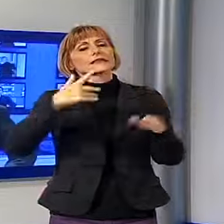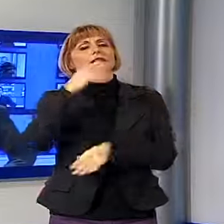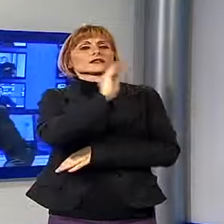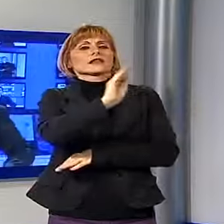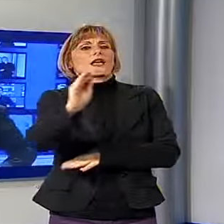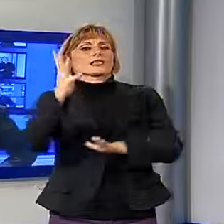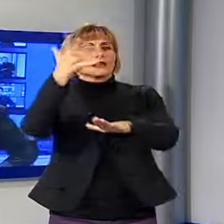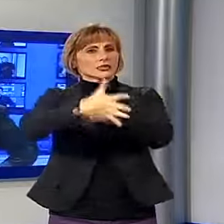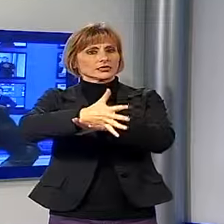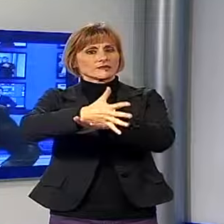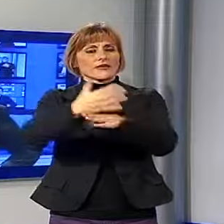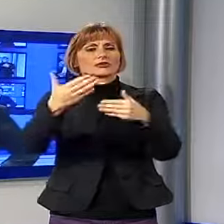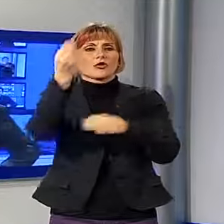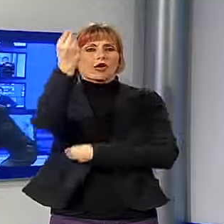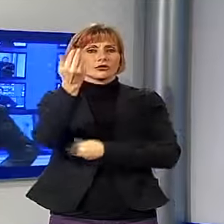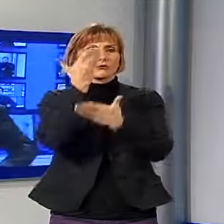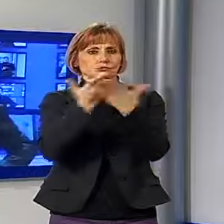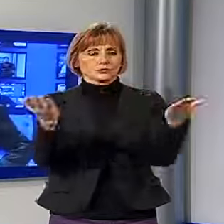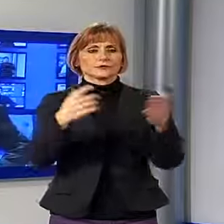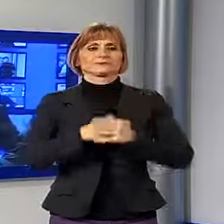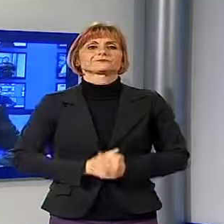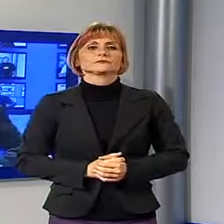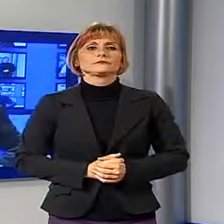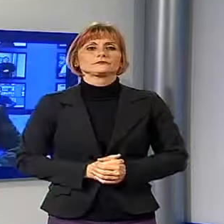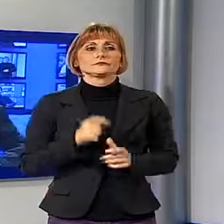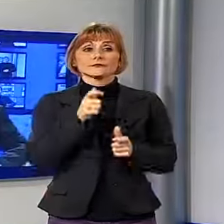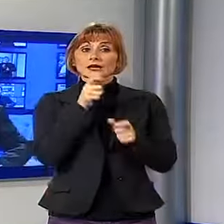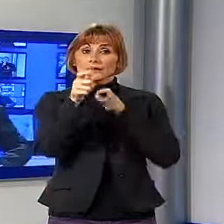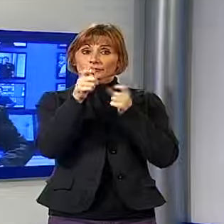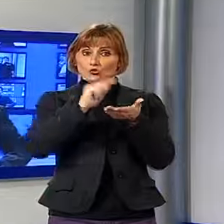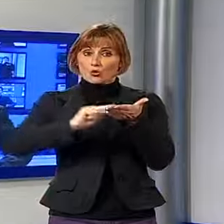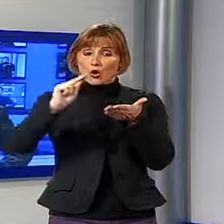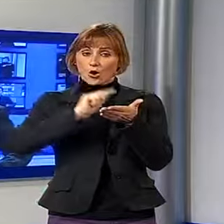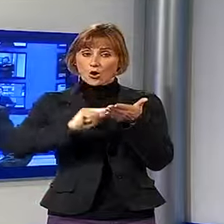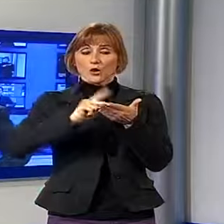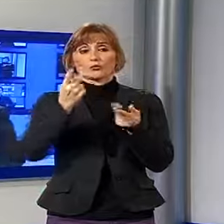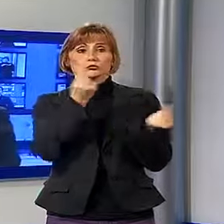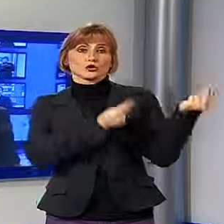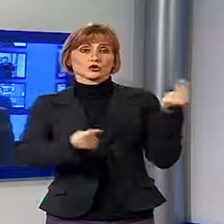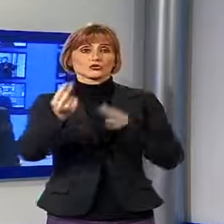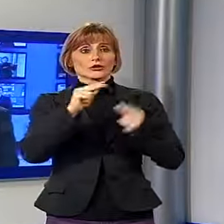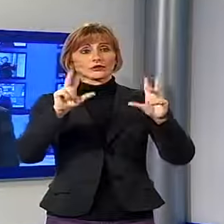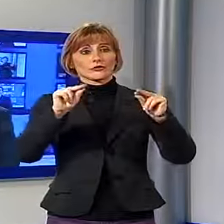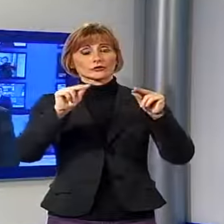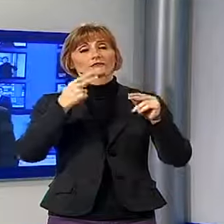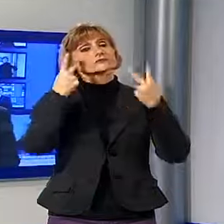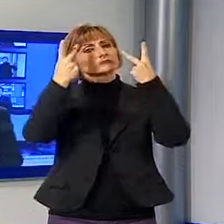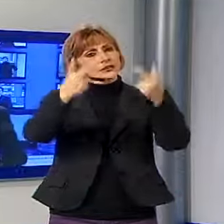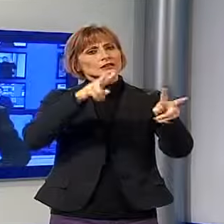delle istituzioni. Parliamo di scuola e di un progetto innovativo che riguarda l'Istituto Agrario Busdraghi di